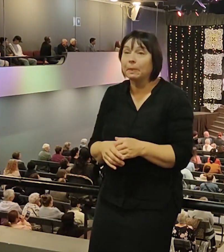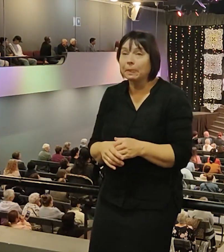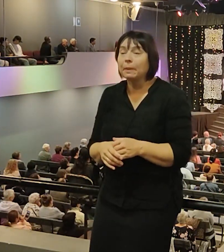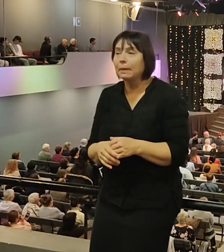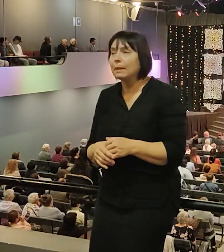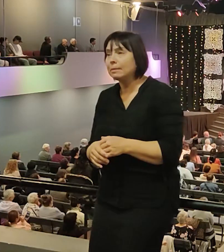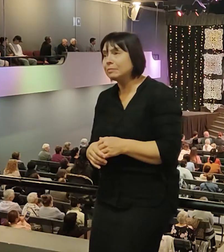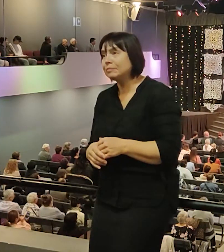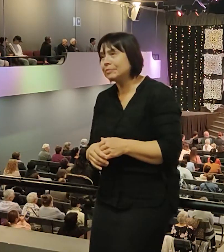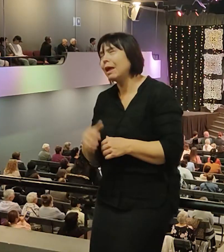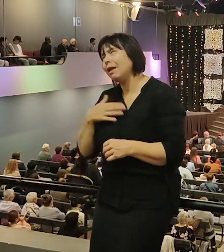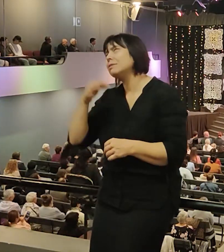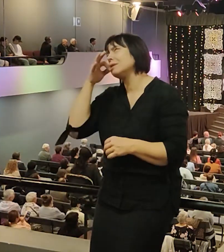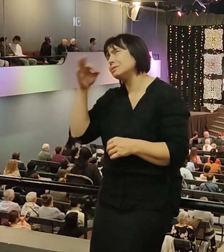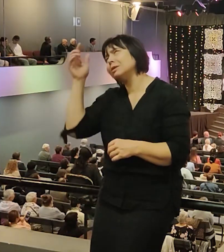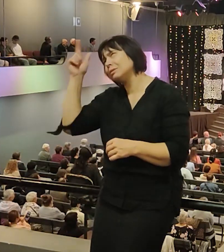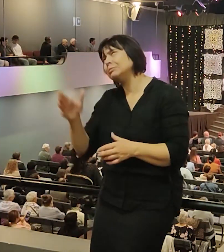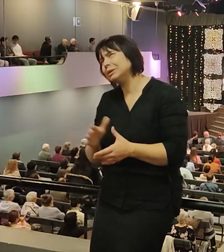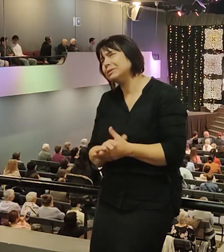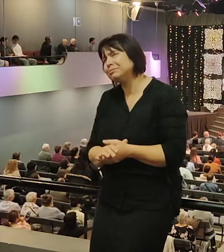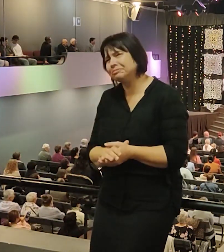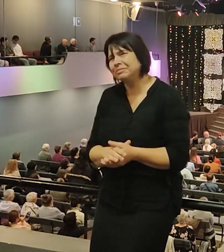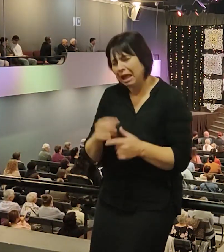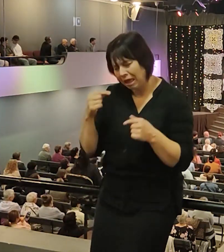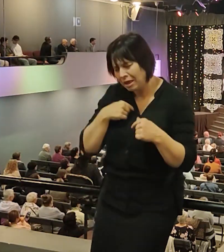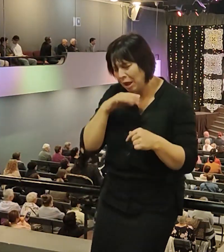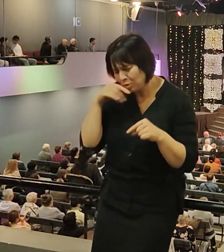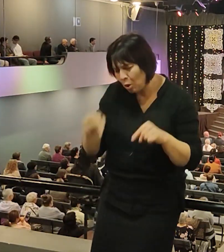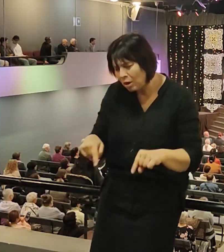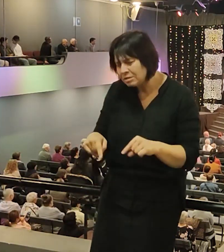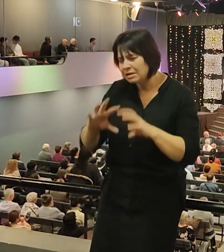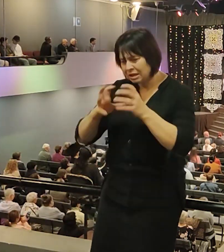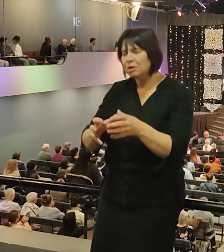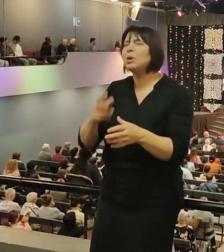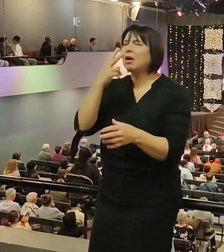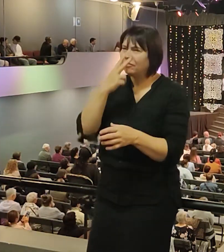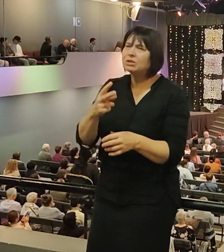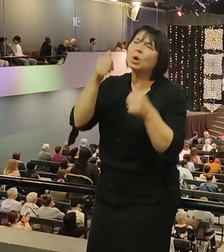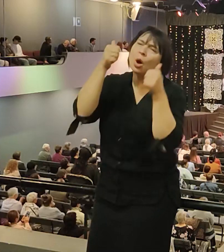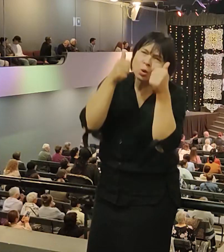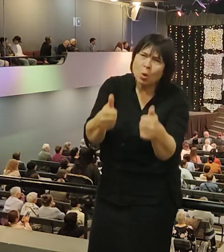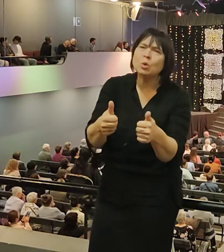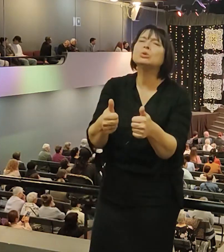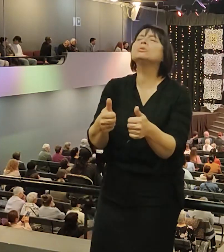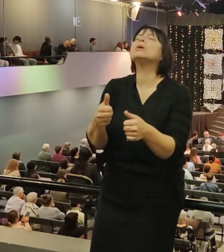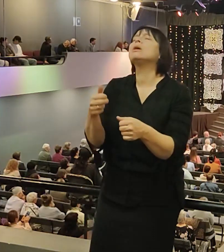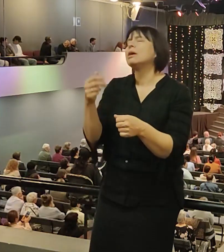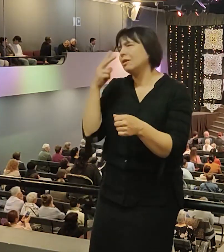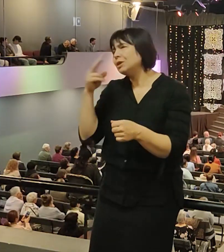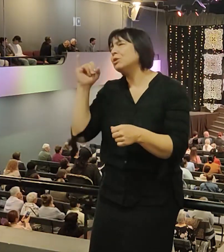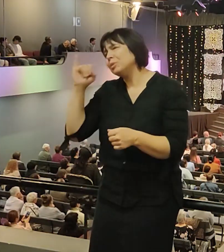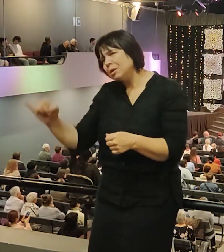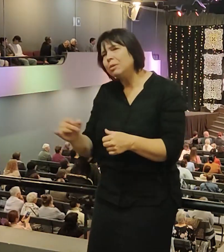И я сказал, господи, я много на этой земле видел. Хорошего, менее хорошего. Но хорошее всегда преобладает.